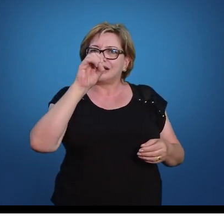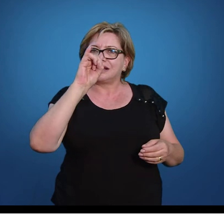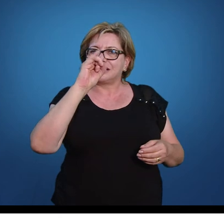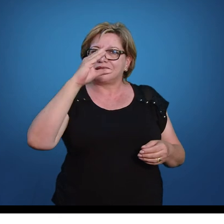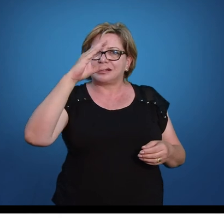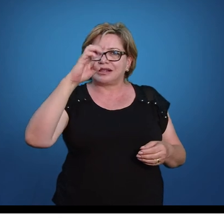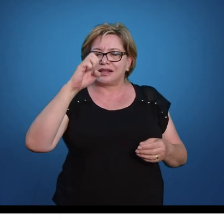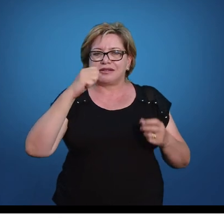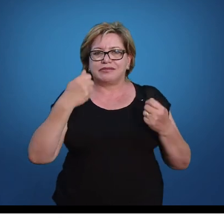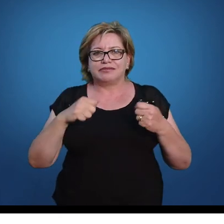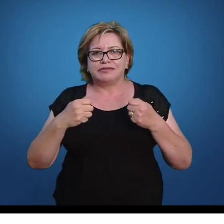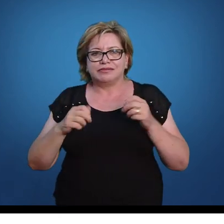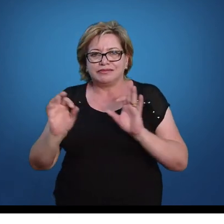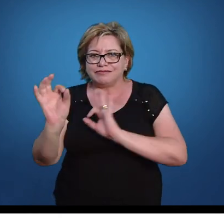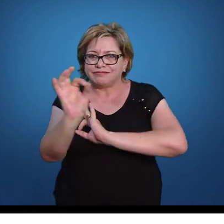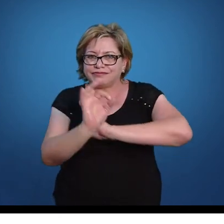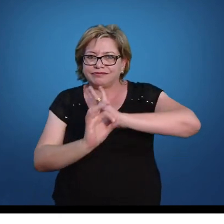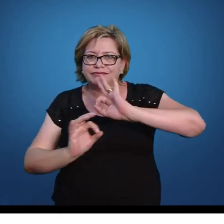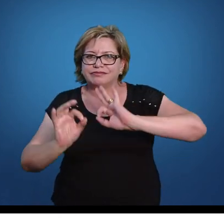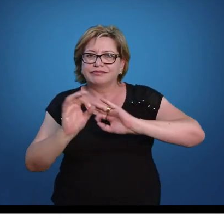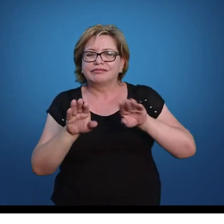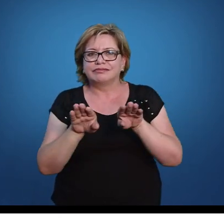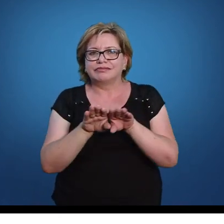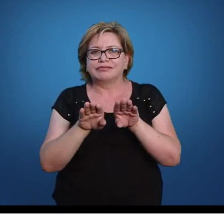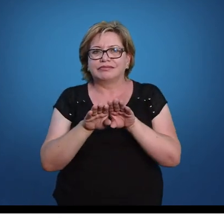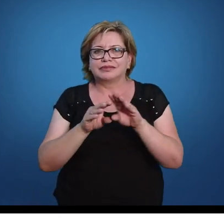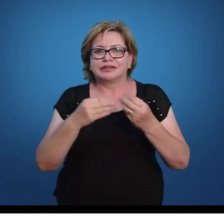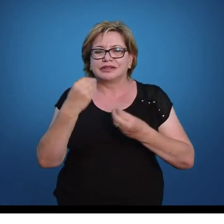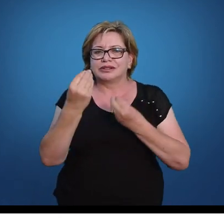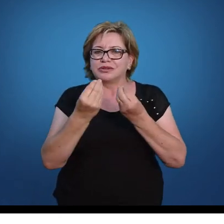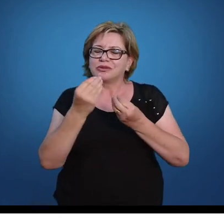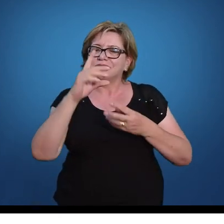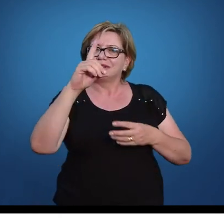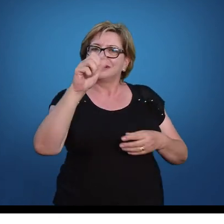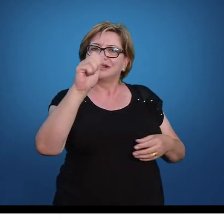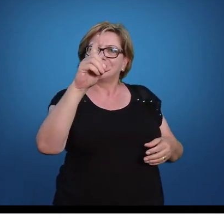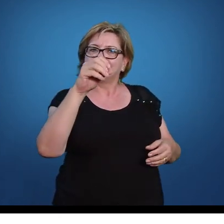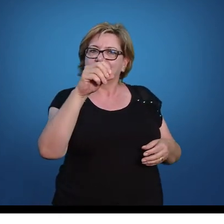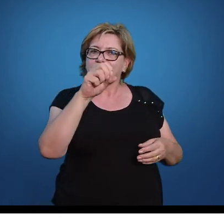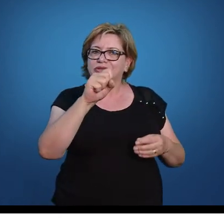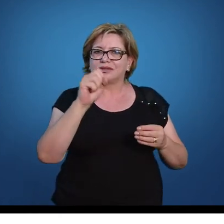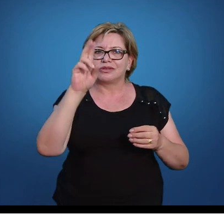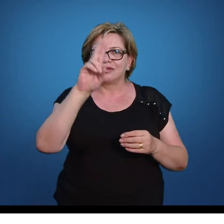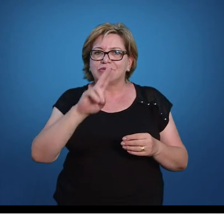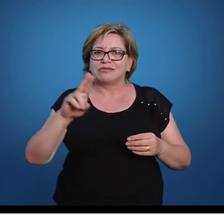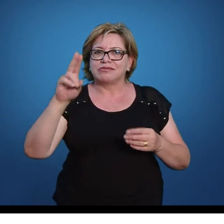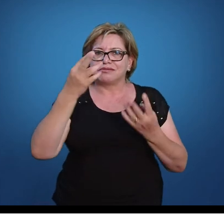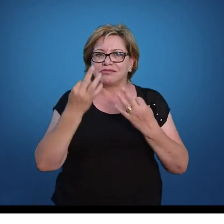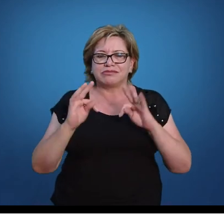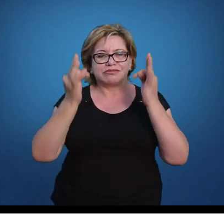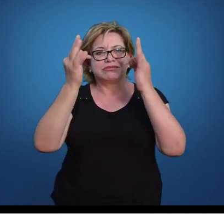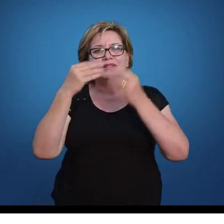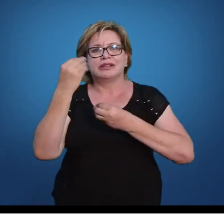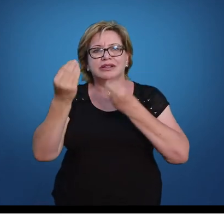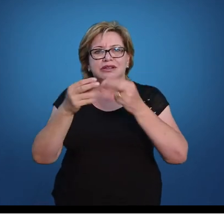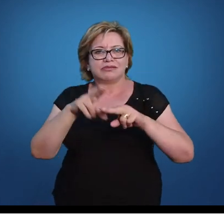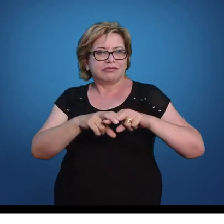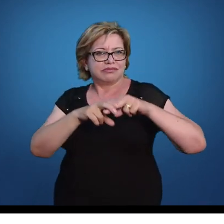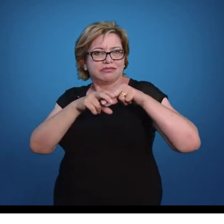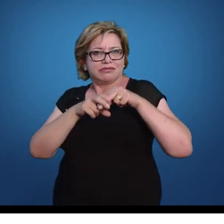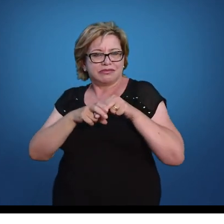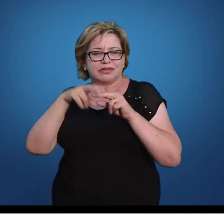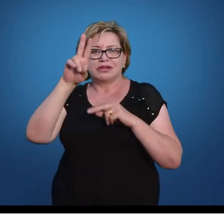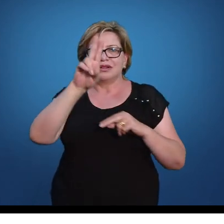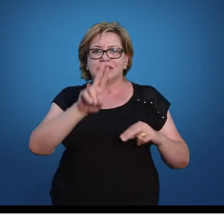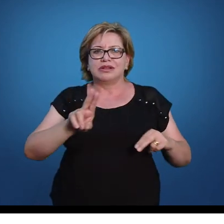precisamos organizar também os dados que permitam aplicar essas técnicas. por quanto vamos